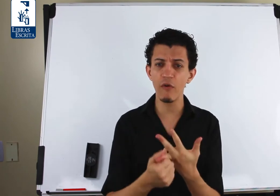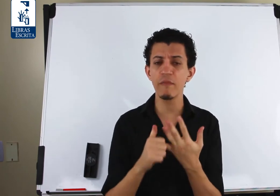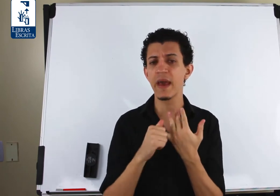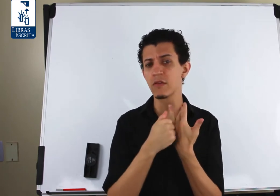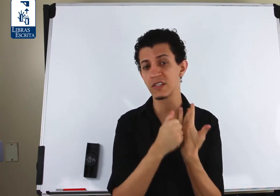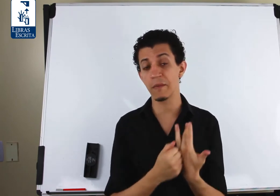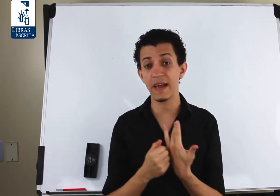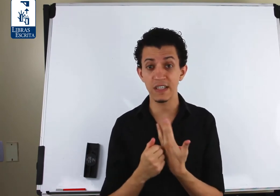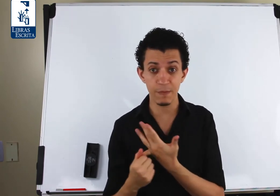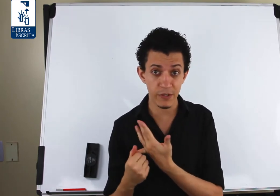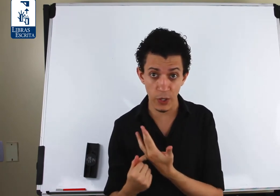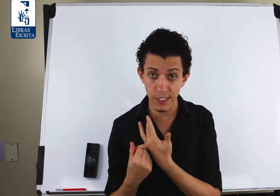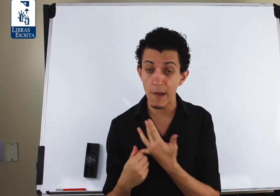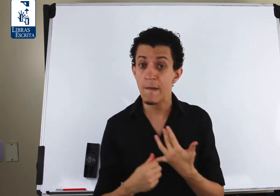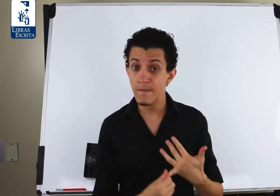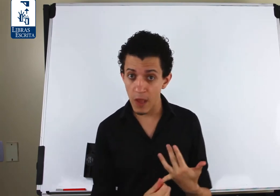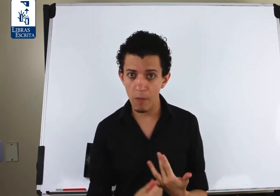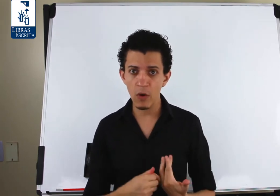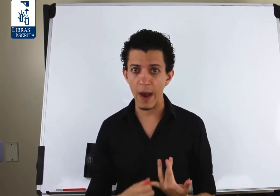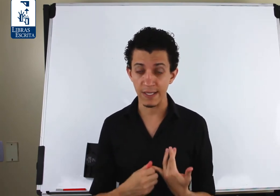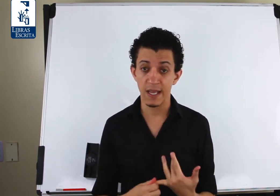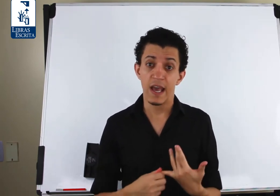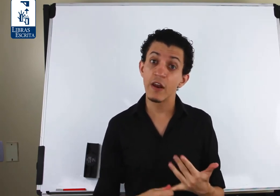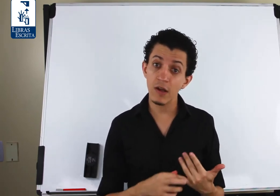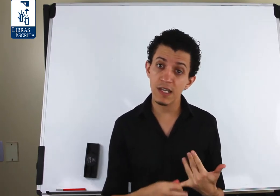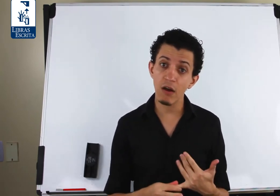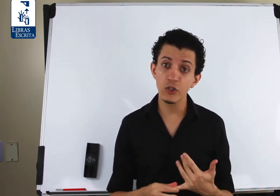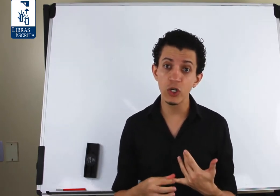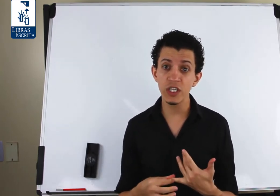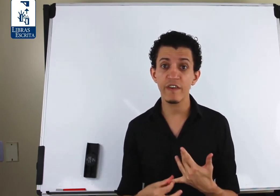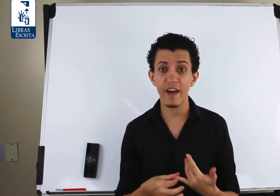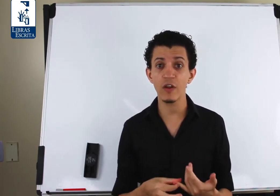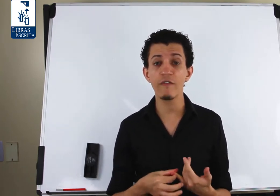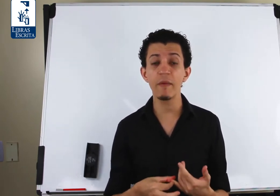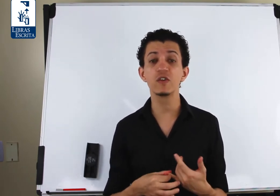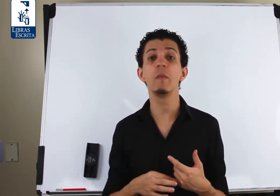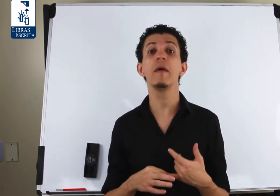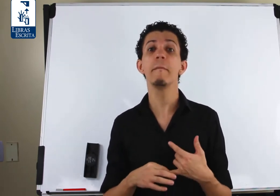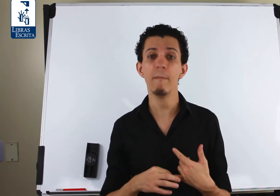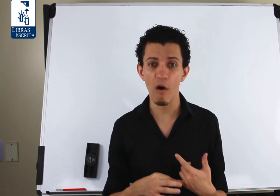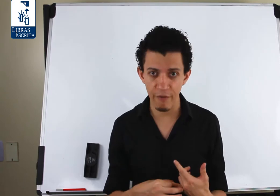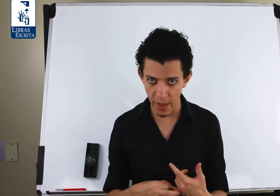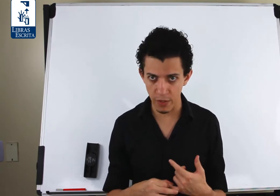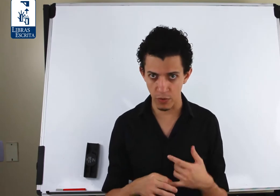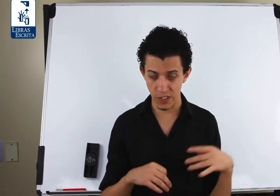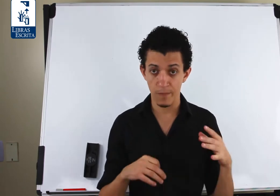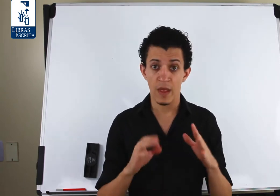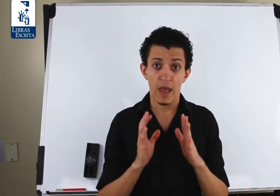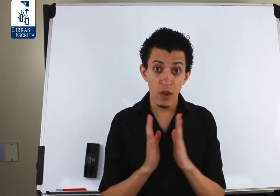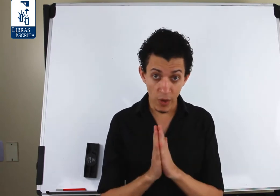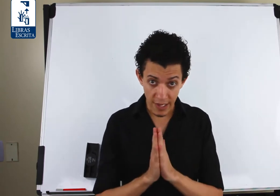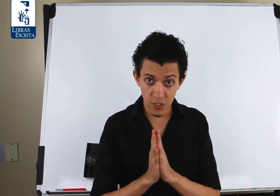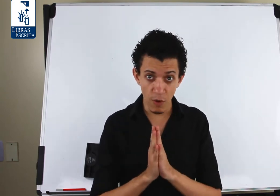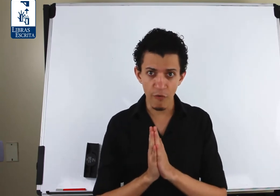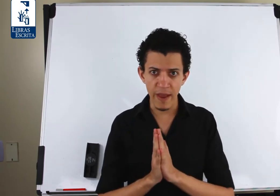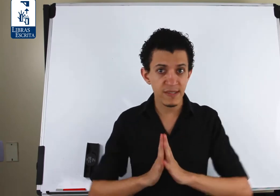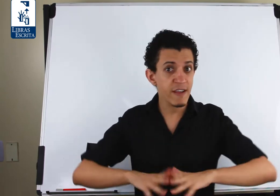movimentos e também as expressões não manuais. No nosso aula de hoje a gente vai falar novamente sobre movimentos. E no caso dos movimentos, tem